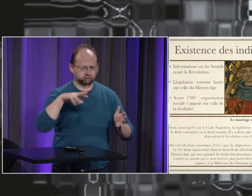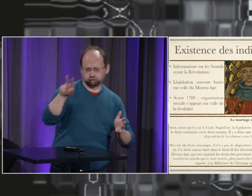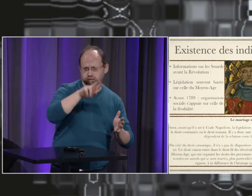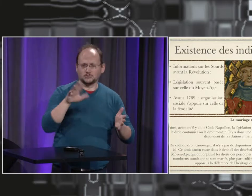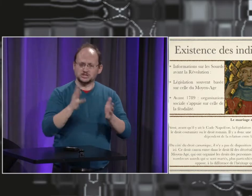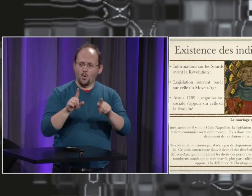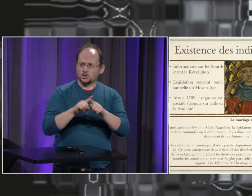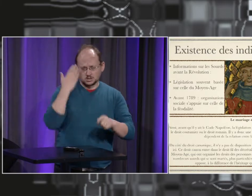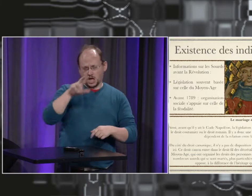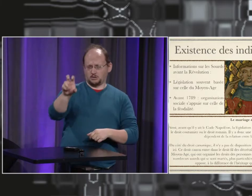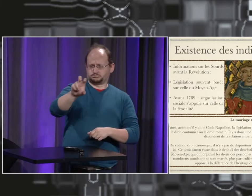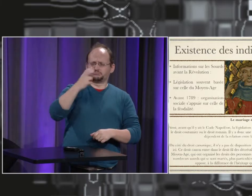lesques, les pantagruelles.